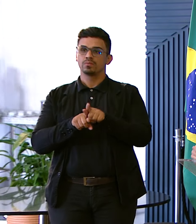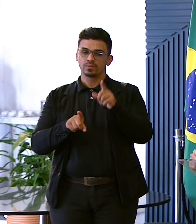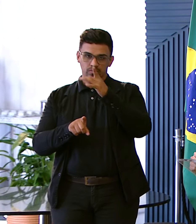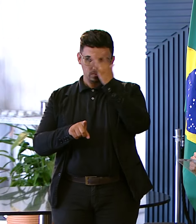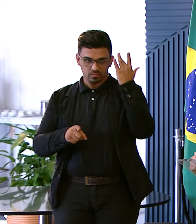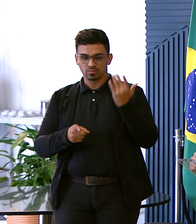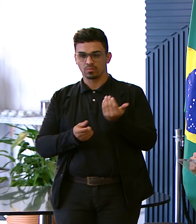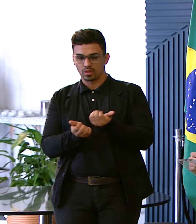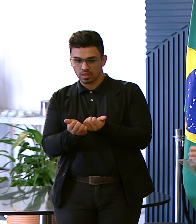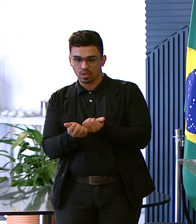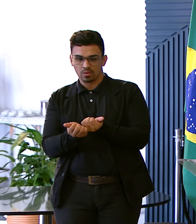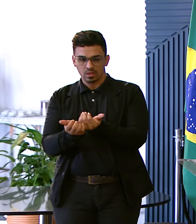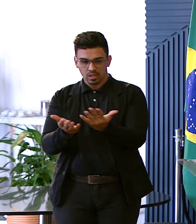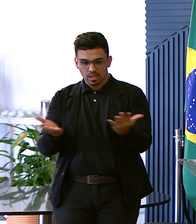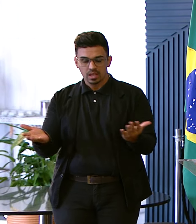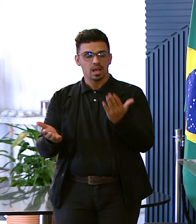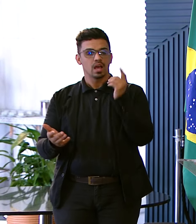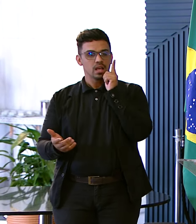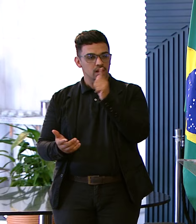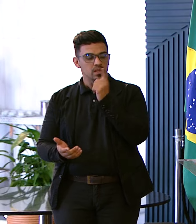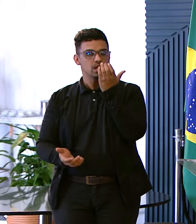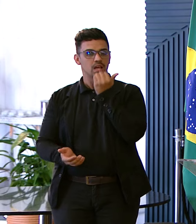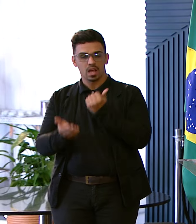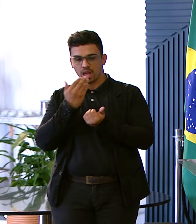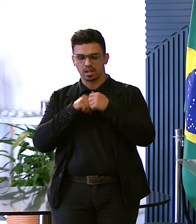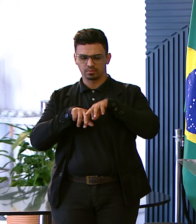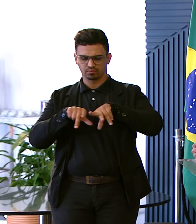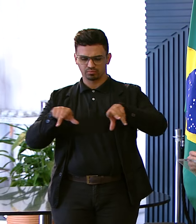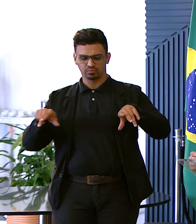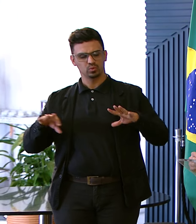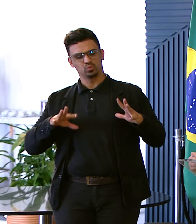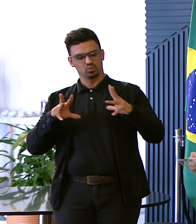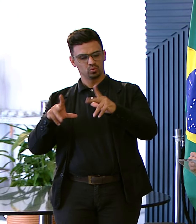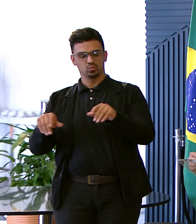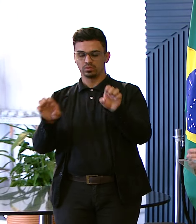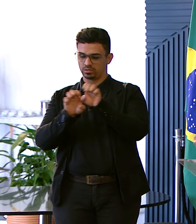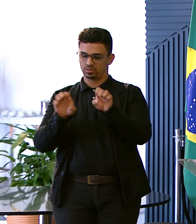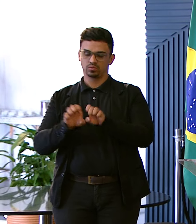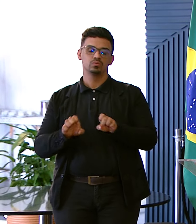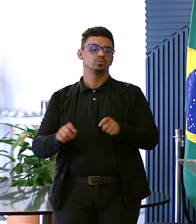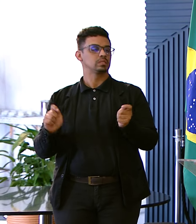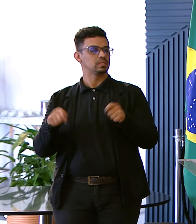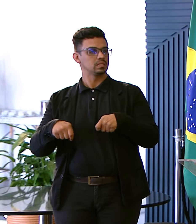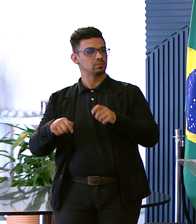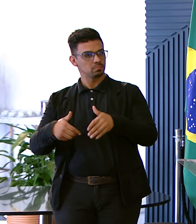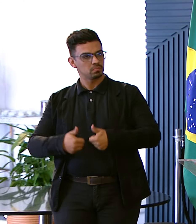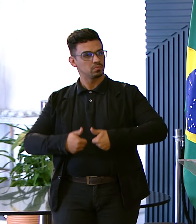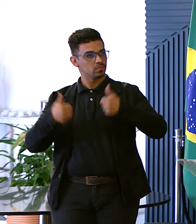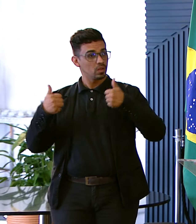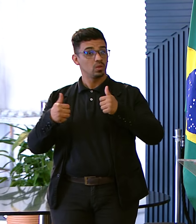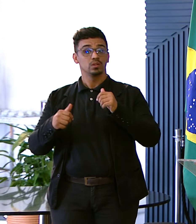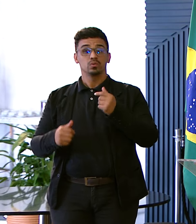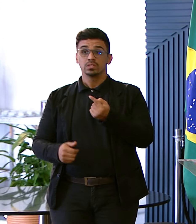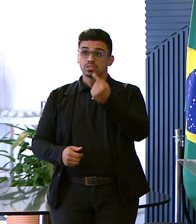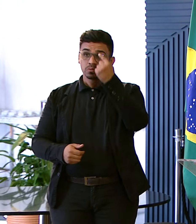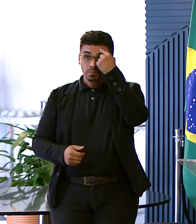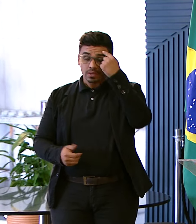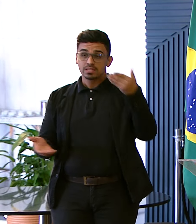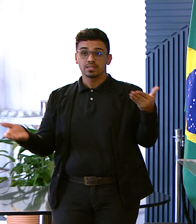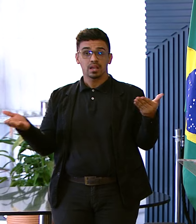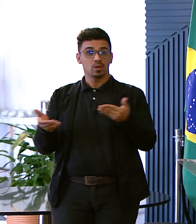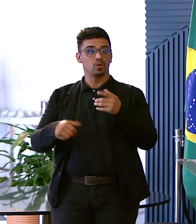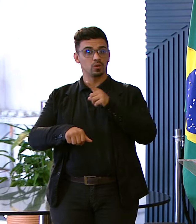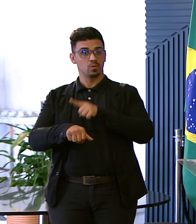Servindo ali Aquela refeição Toda essa estrutura Ela faz a diferença E quando a gente pensa Nesse momento Que é o momento